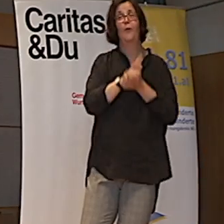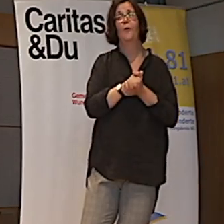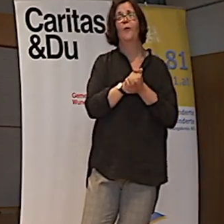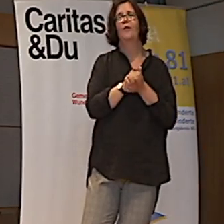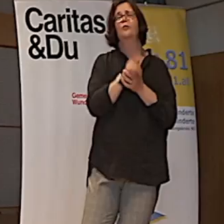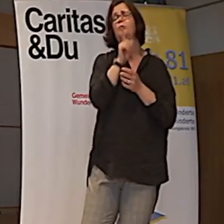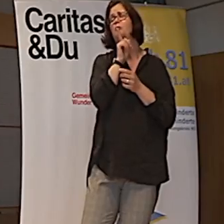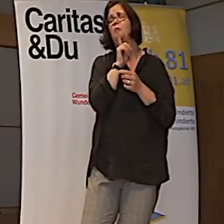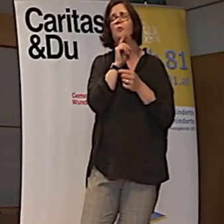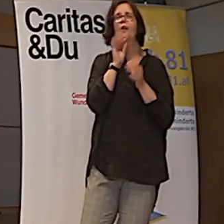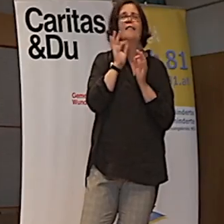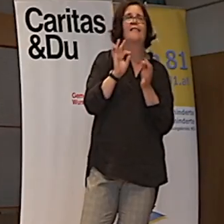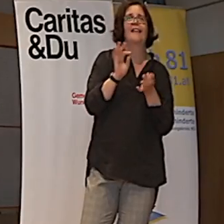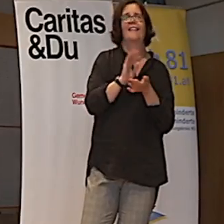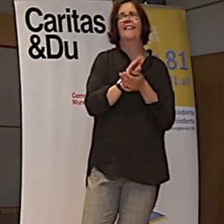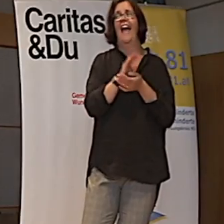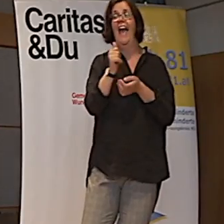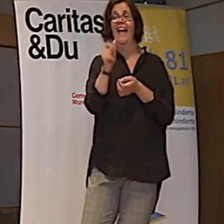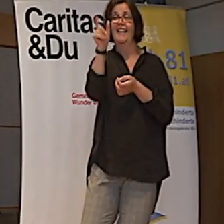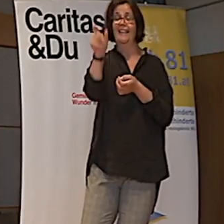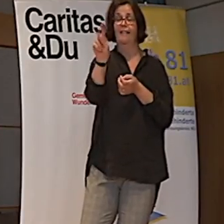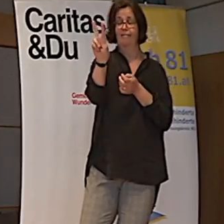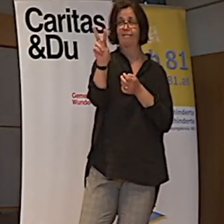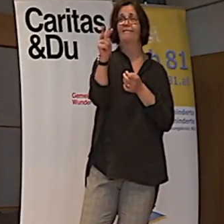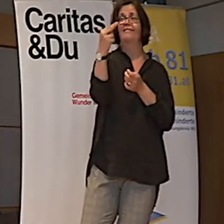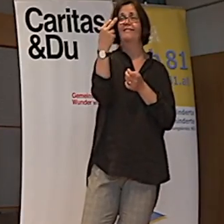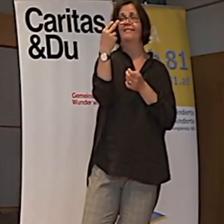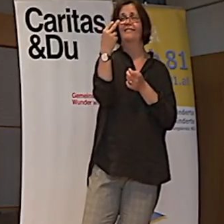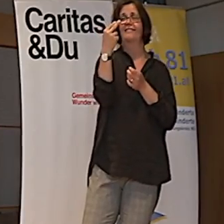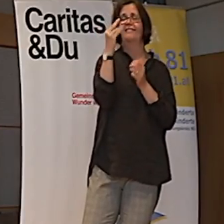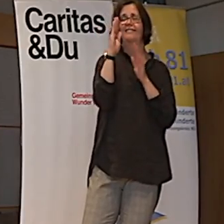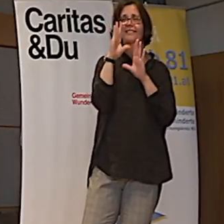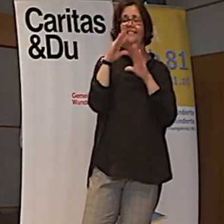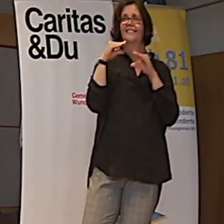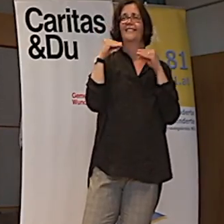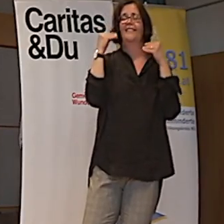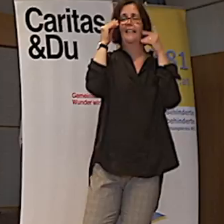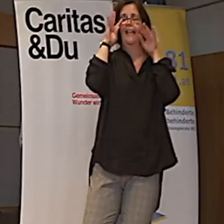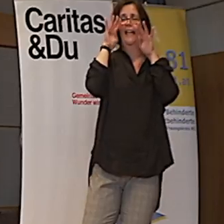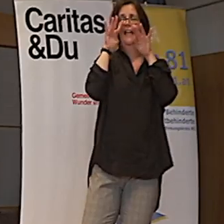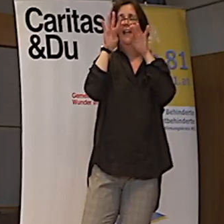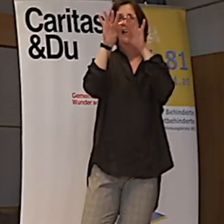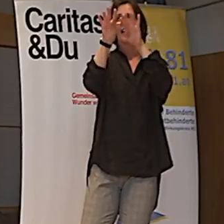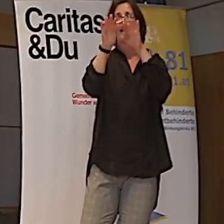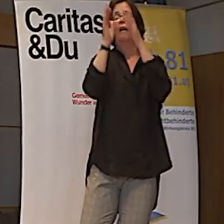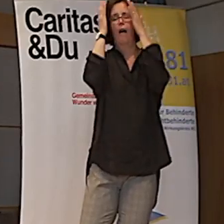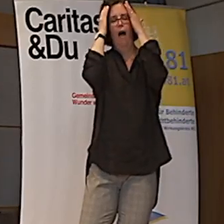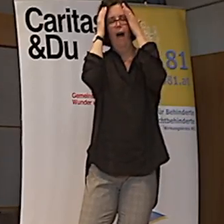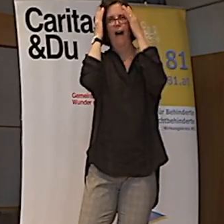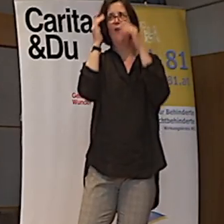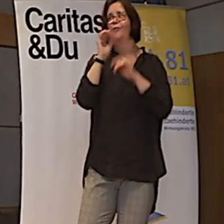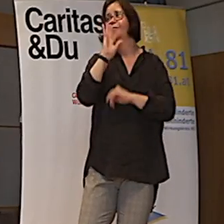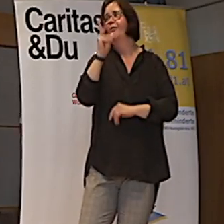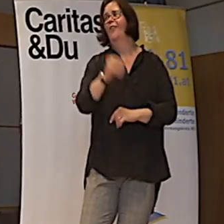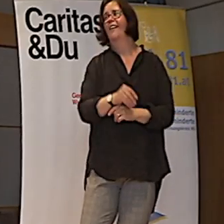Unglaublich netten Mädels. Und eine davon hat mich angeschaut, und hat mich angeleschelt. Ach Gott, das war ein Lächeln.